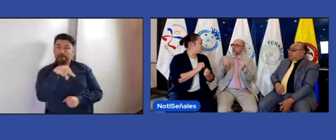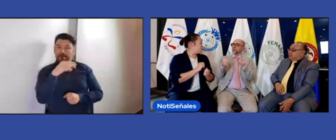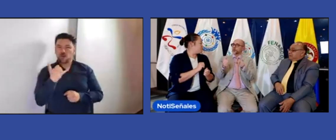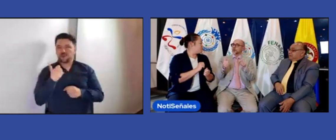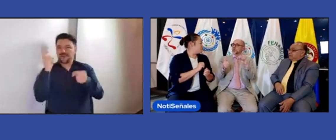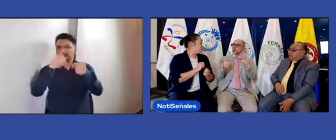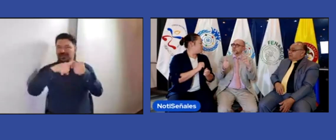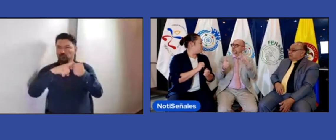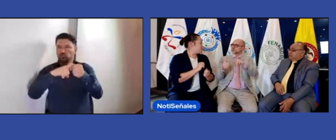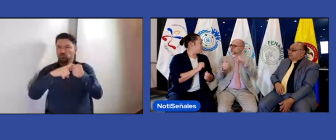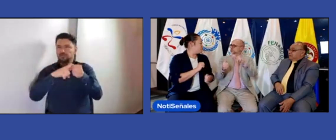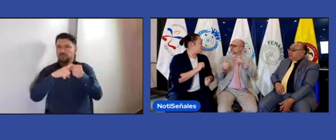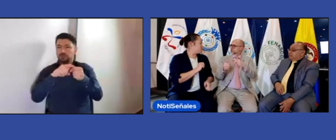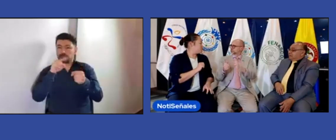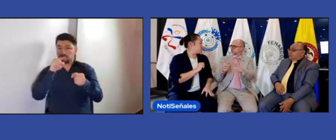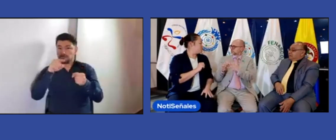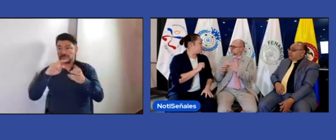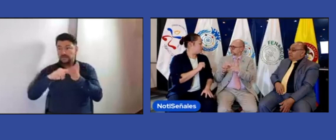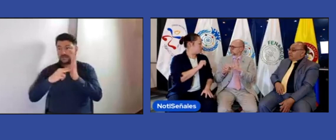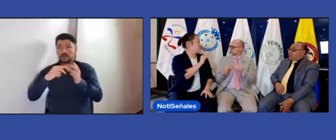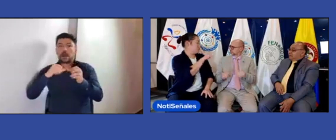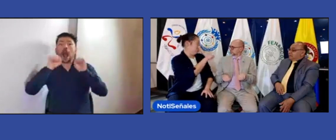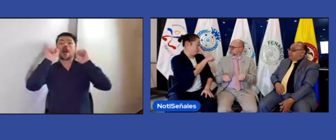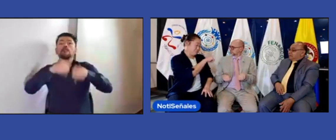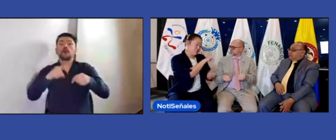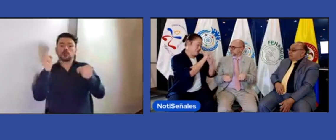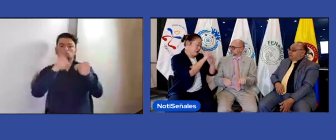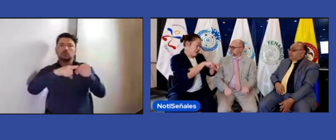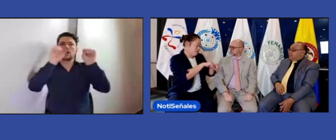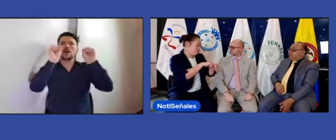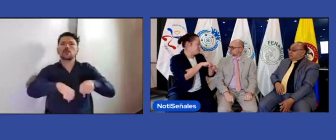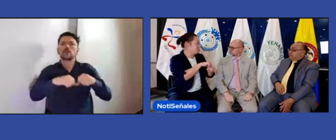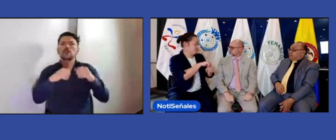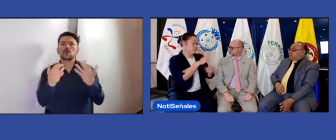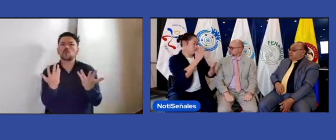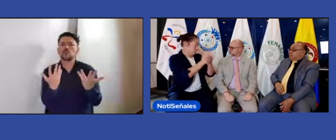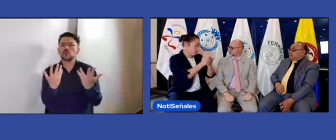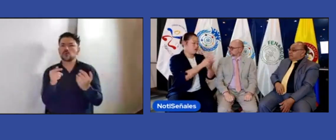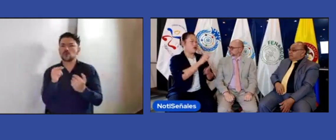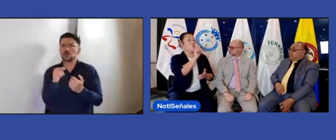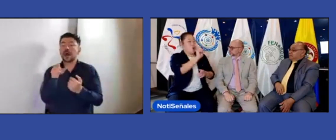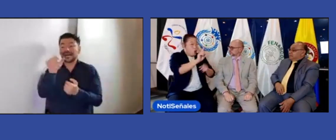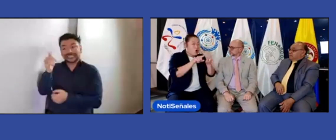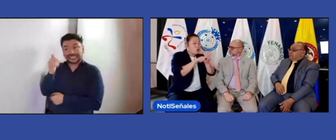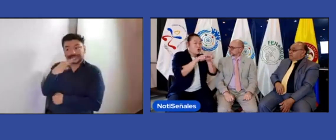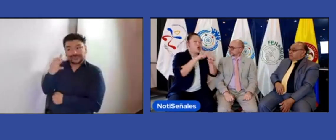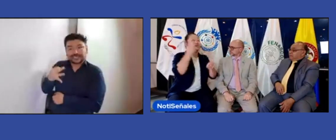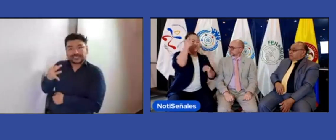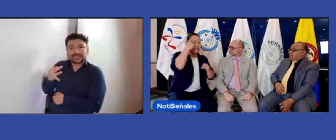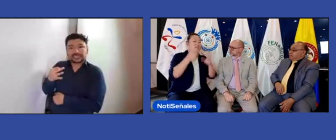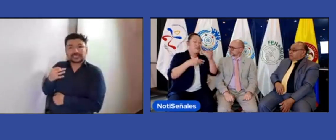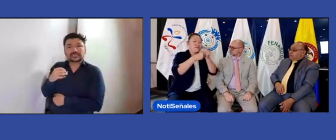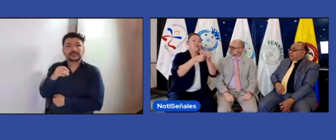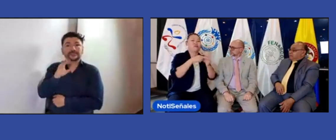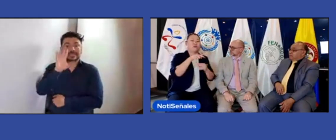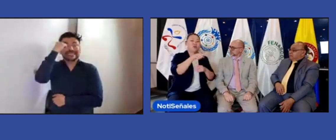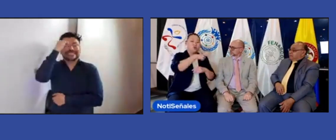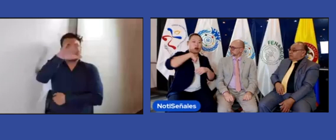Bueno, se podría decir si quizás algunos no están de pronto con su asociación nacional y